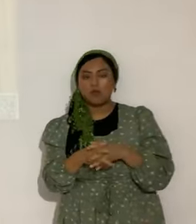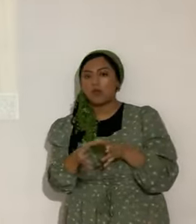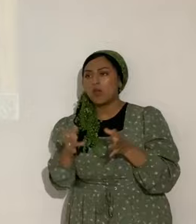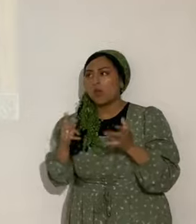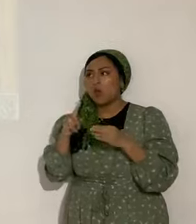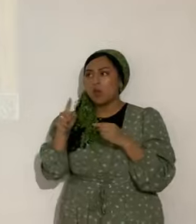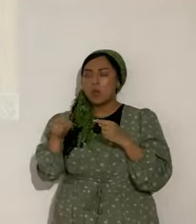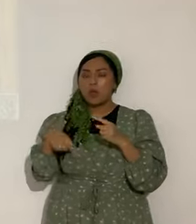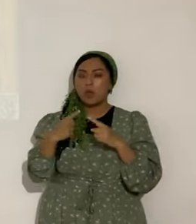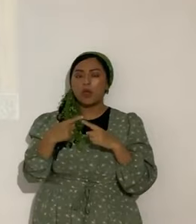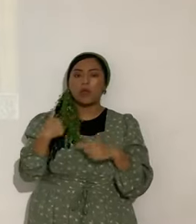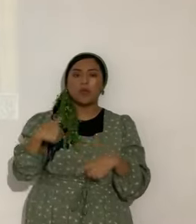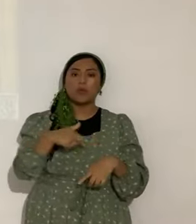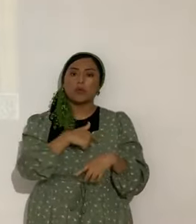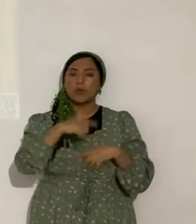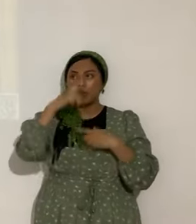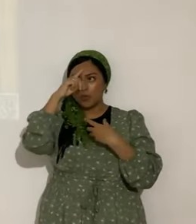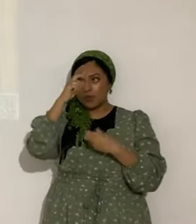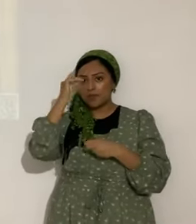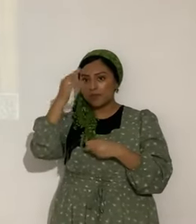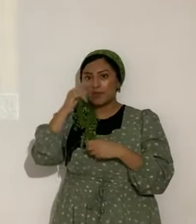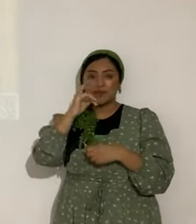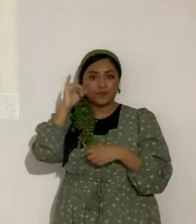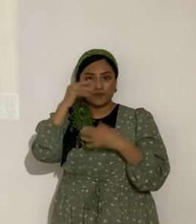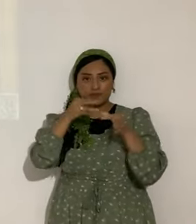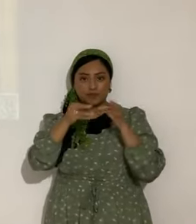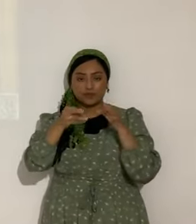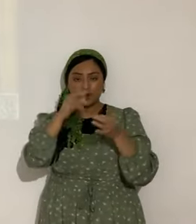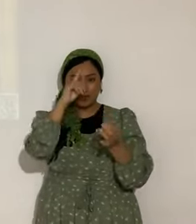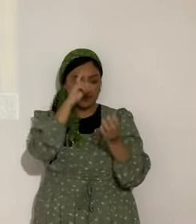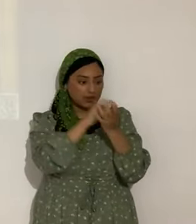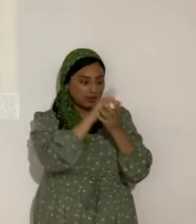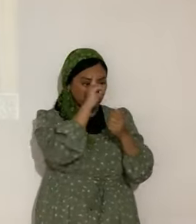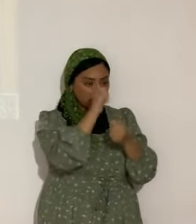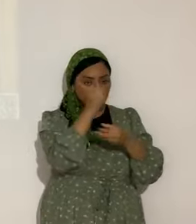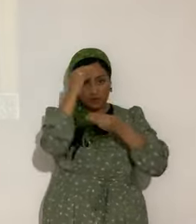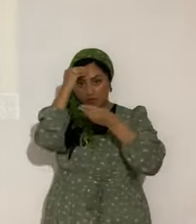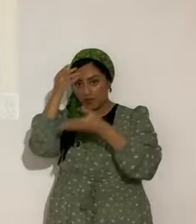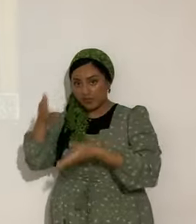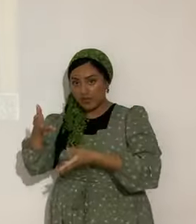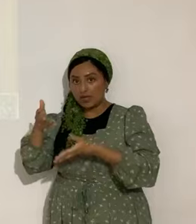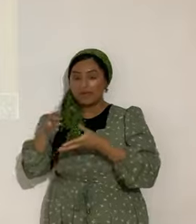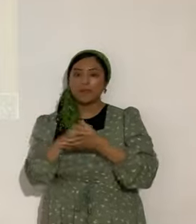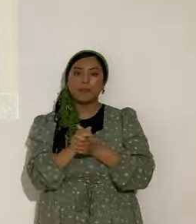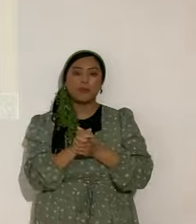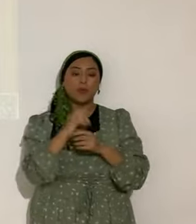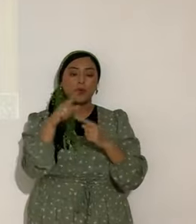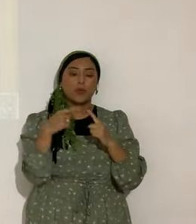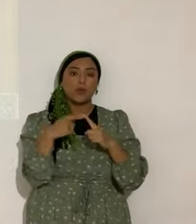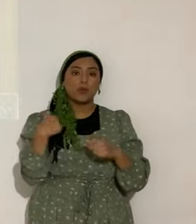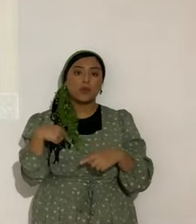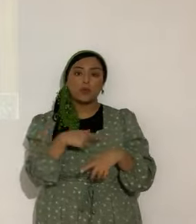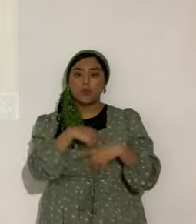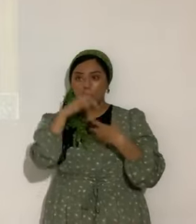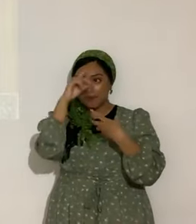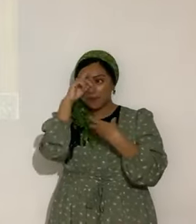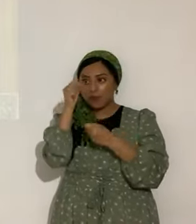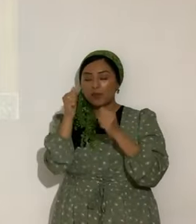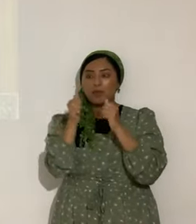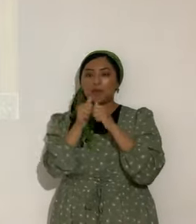Cuando confiamos en Yahshua. De eso hablé ayer. Creer, confiar y obedecer. en otros tantos temas. Cuando confiamos en Yahshua. Nos